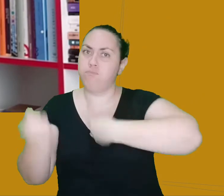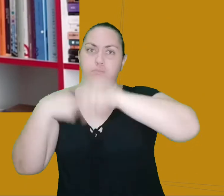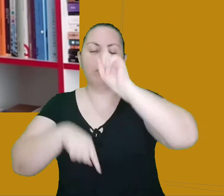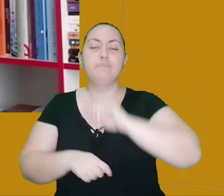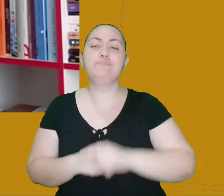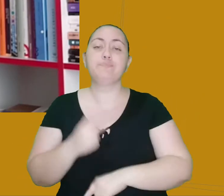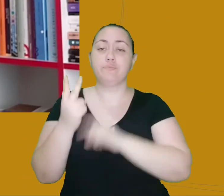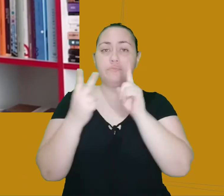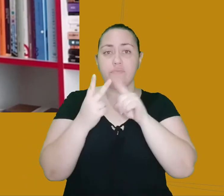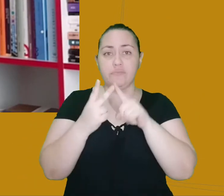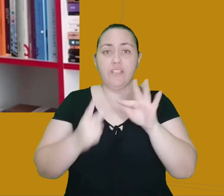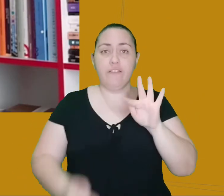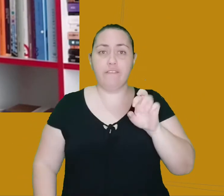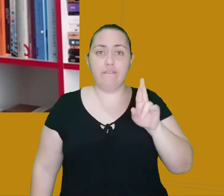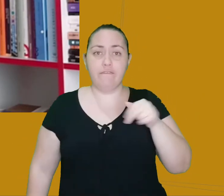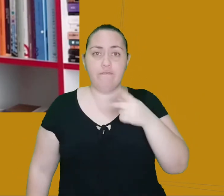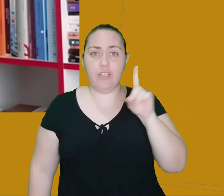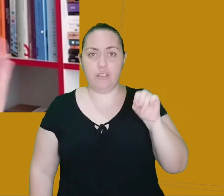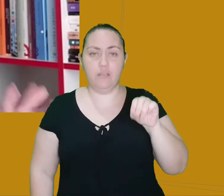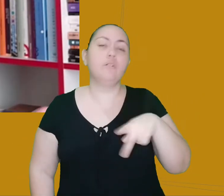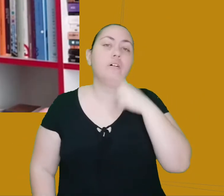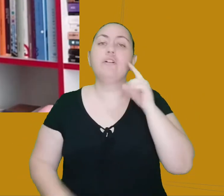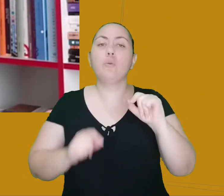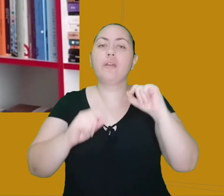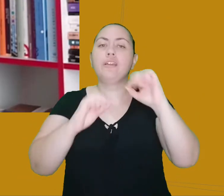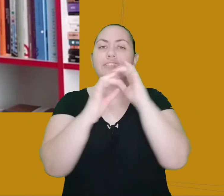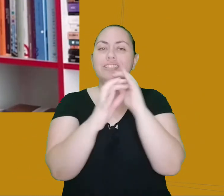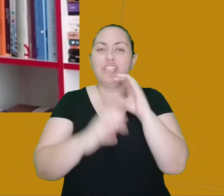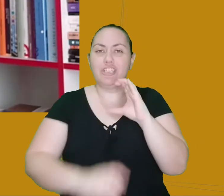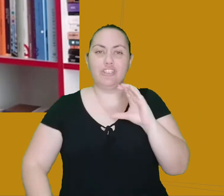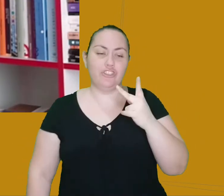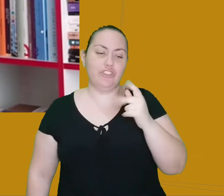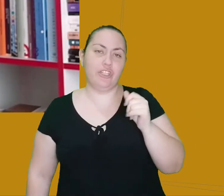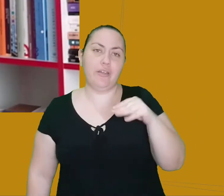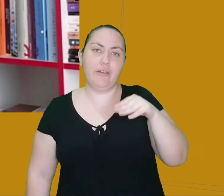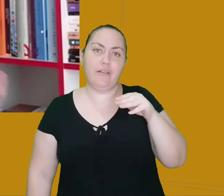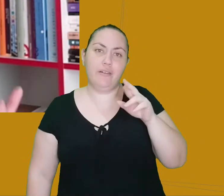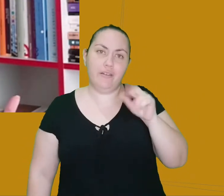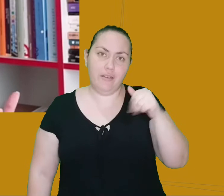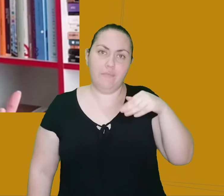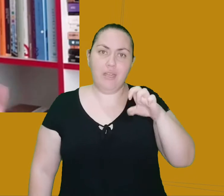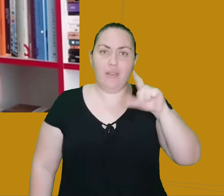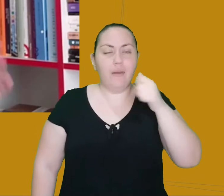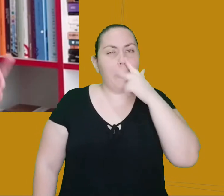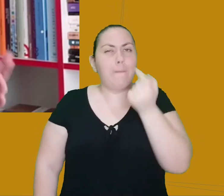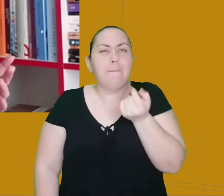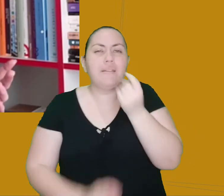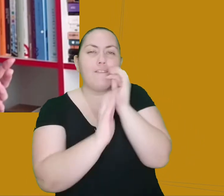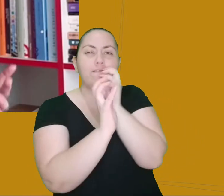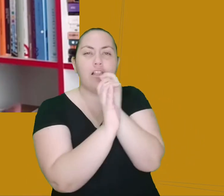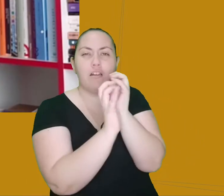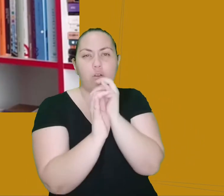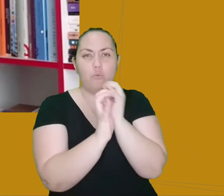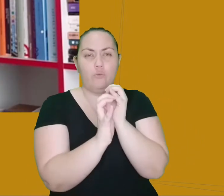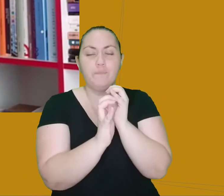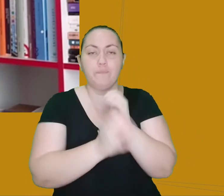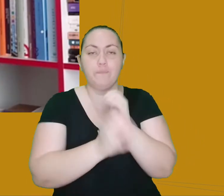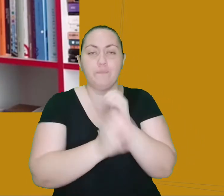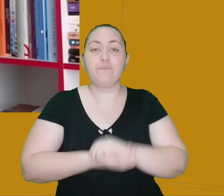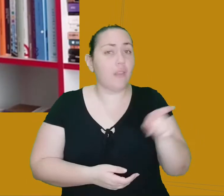Fernando Endes Pinto, que toca uma charamela, que é um instrumento de sopro que parece uma flauta, assim. Ele não sabe tocar